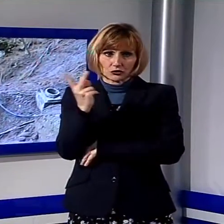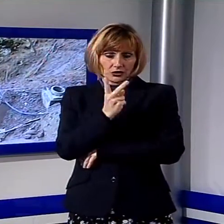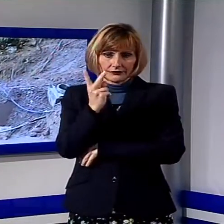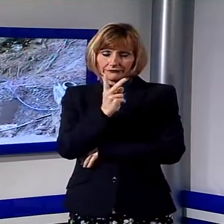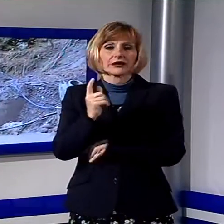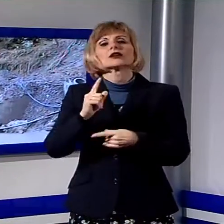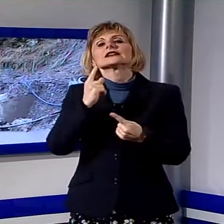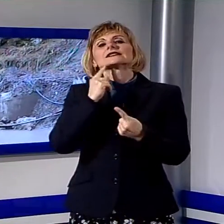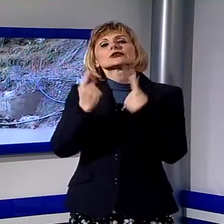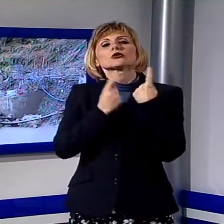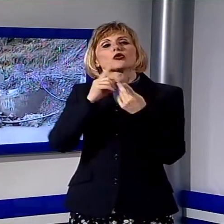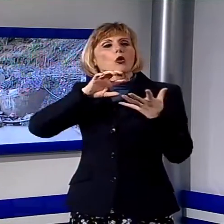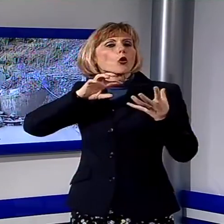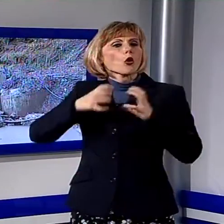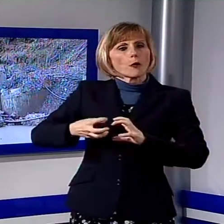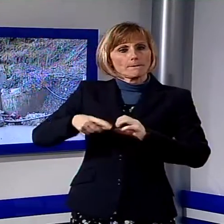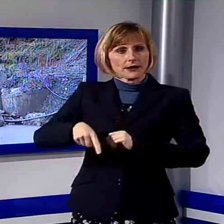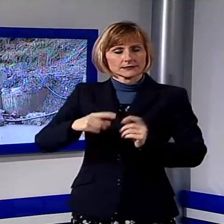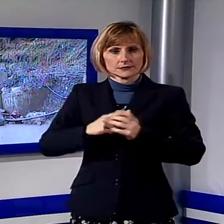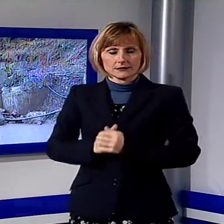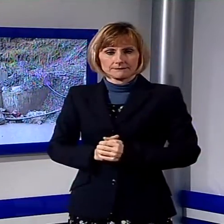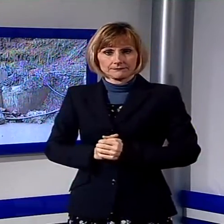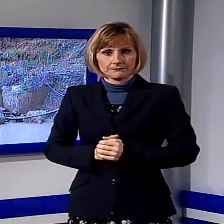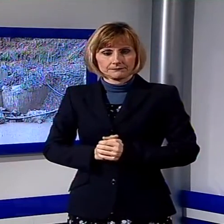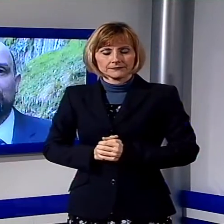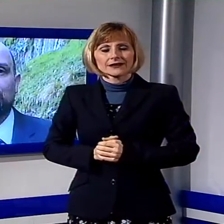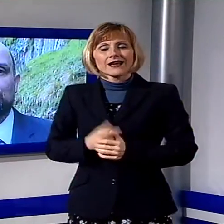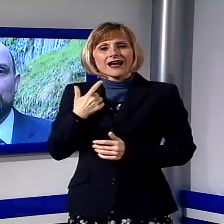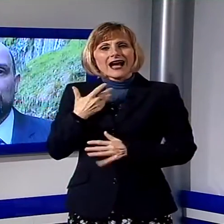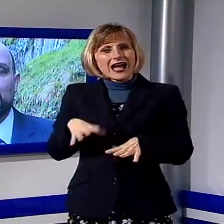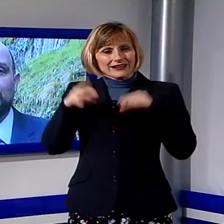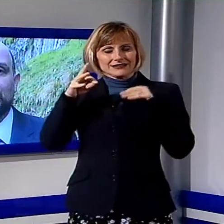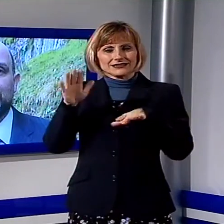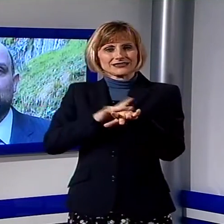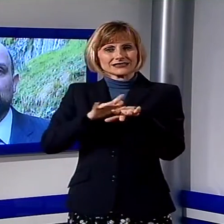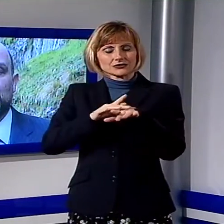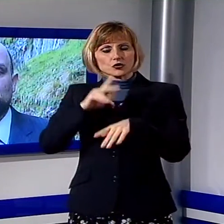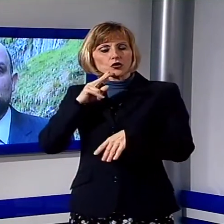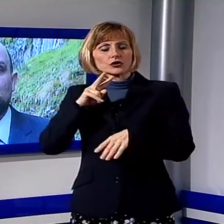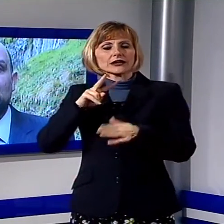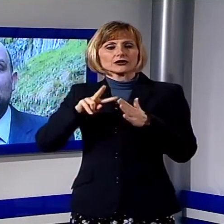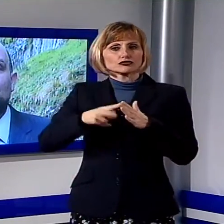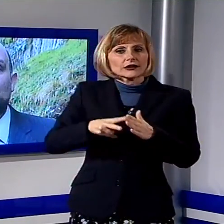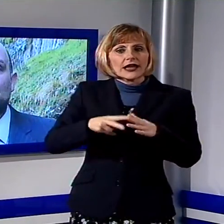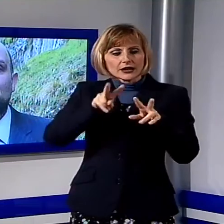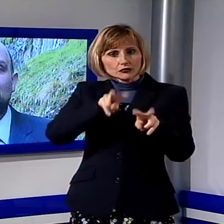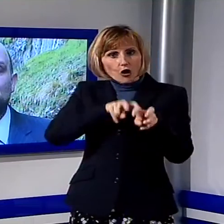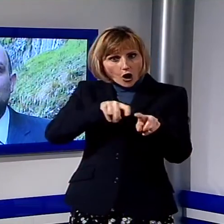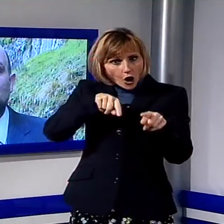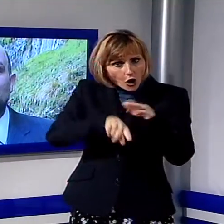po' più complesso. È la prima sensazione che tutti hanno. In realtà abbiamo fatto sopralluoghi con ingegneri, con geologhi. Il problema principale non è